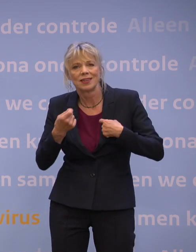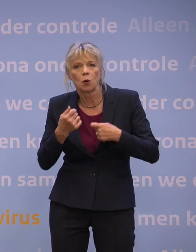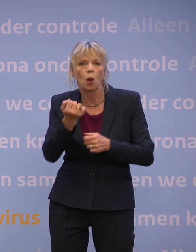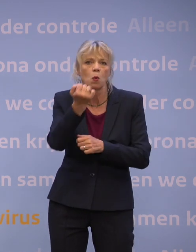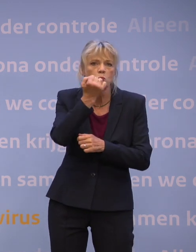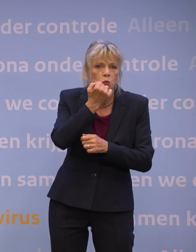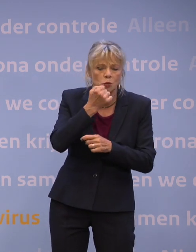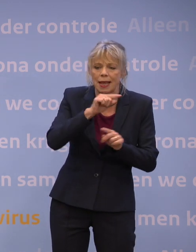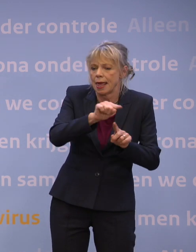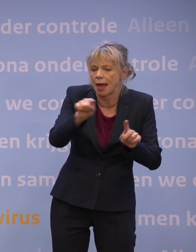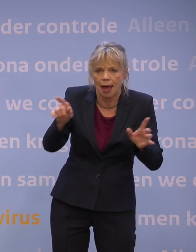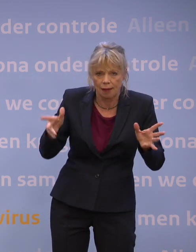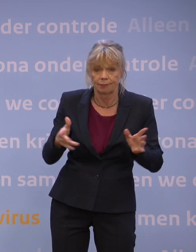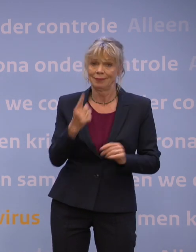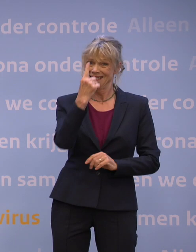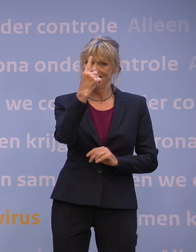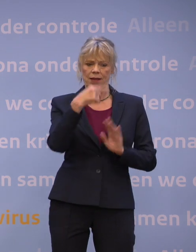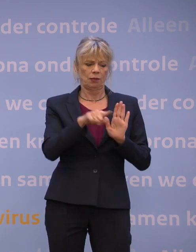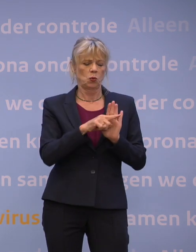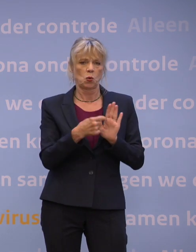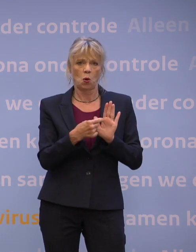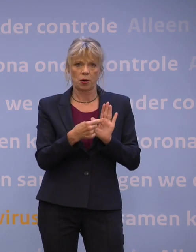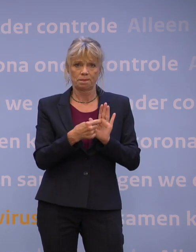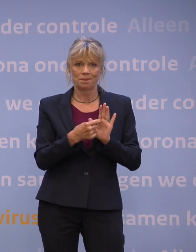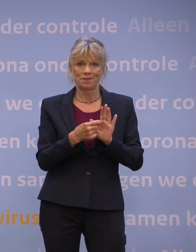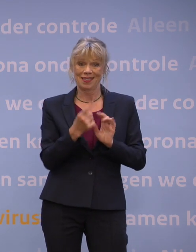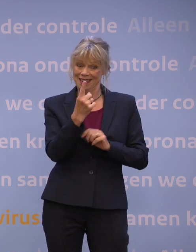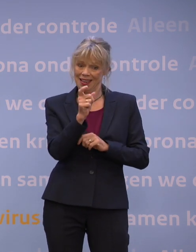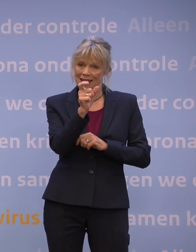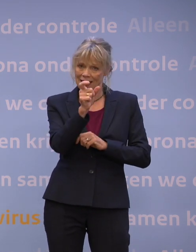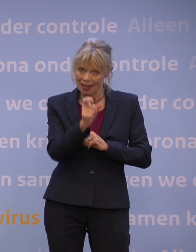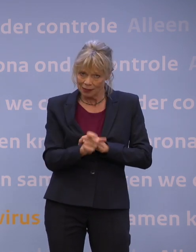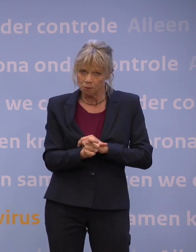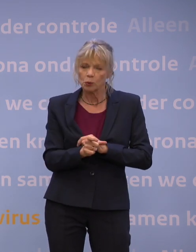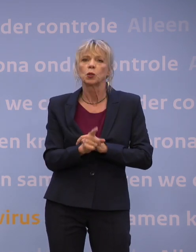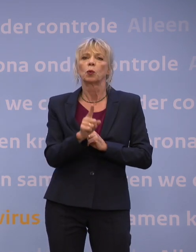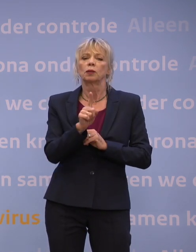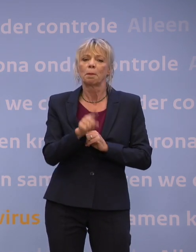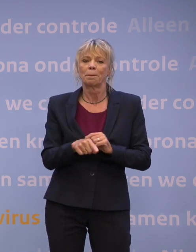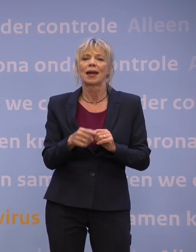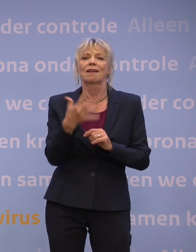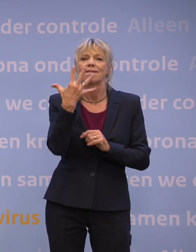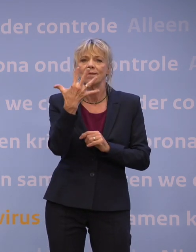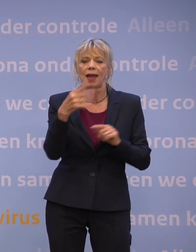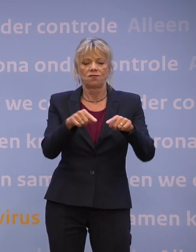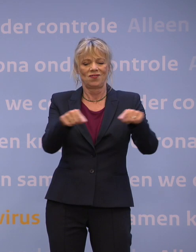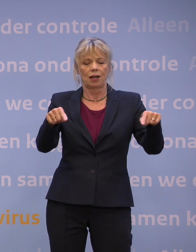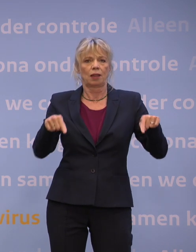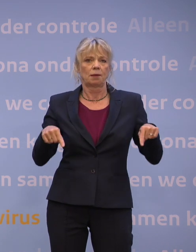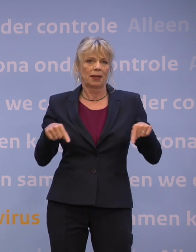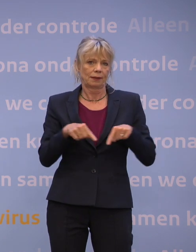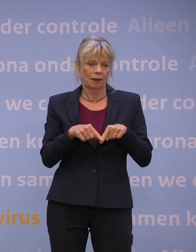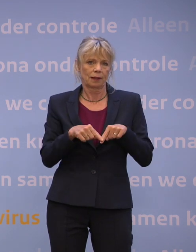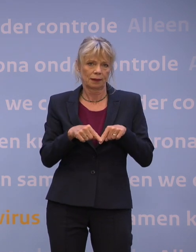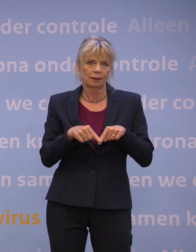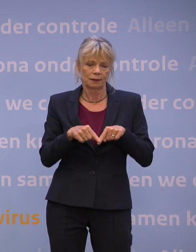komt er één heldere norm van maximaal één persoon per vijf vierkante meter. Dit